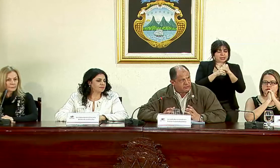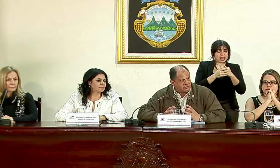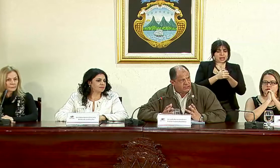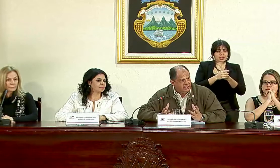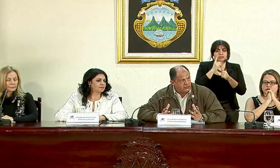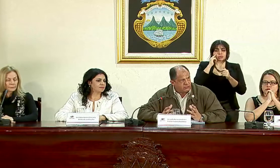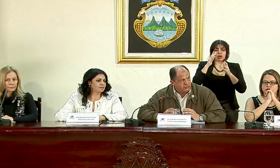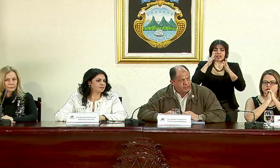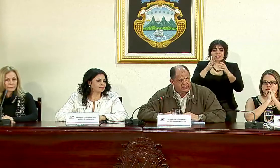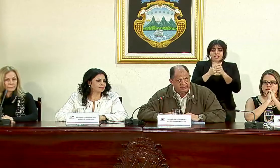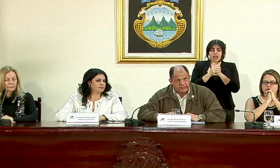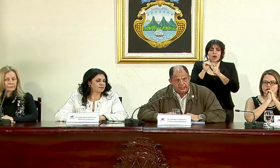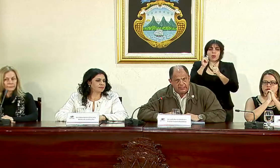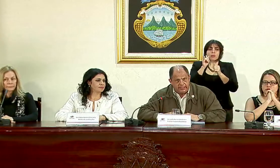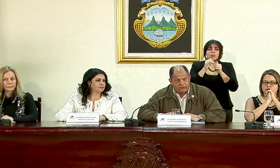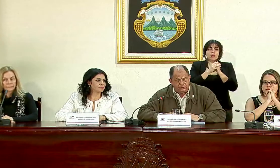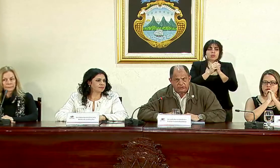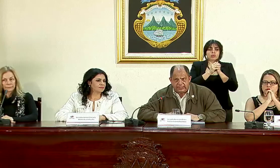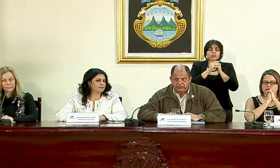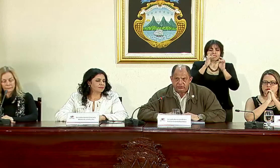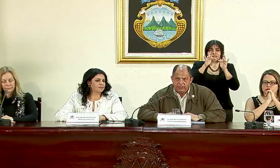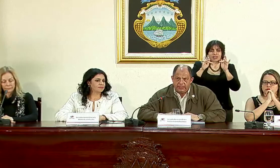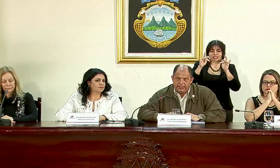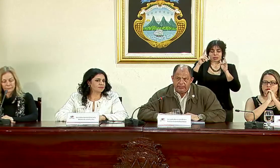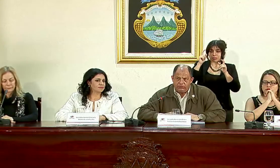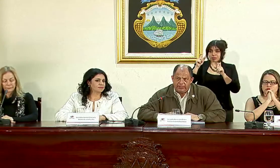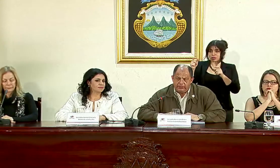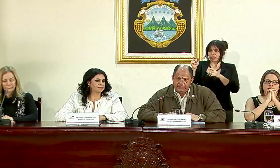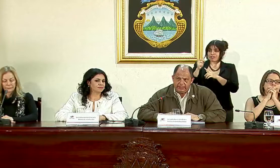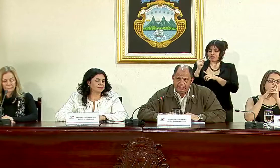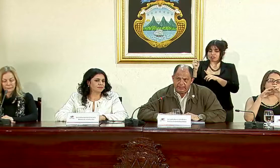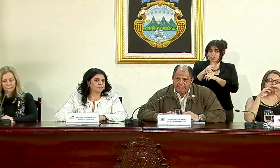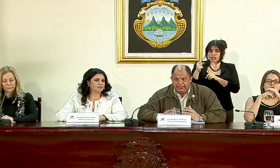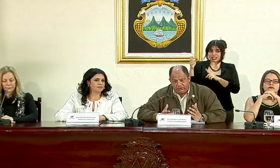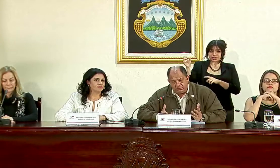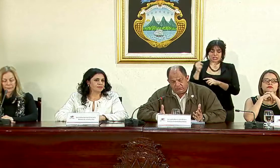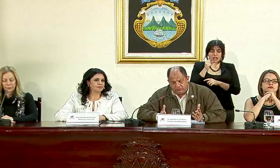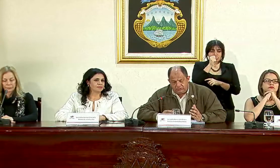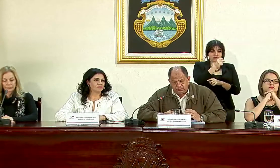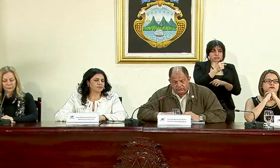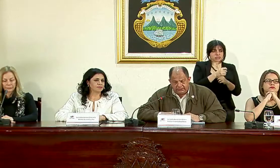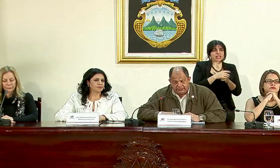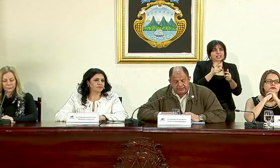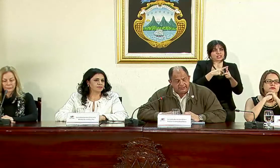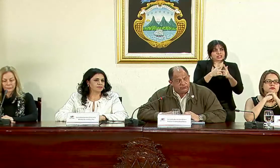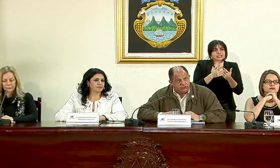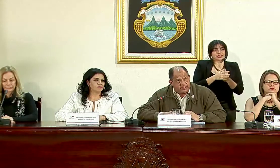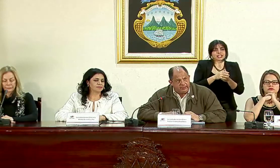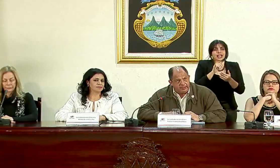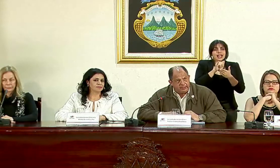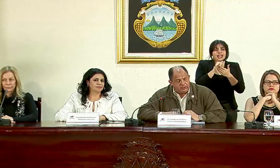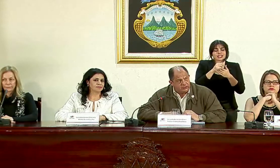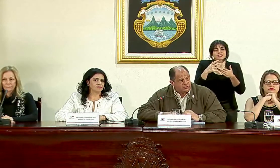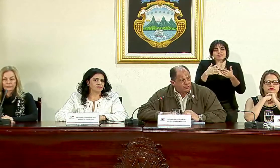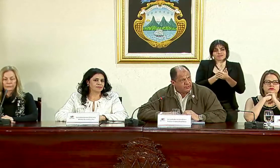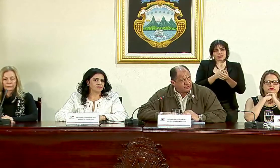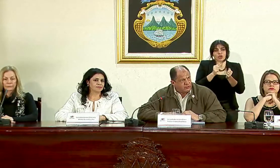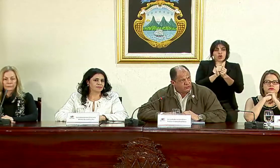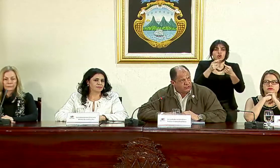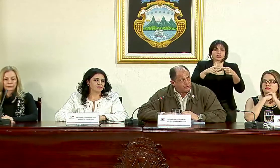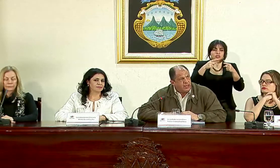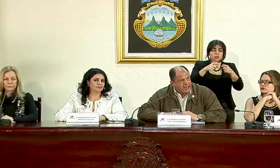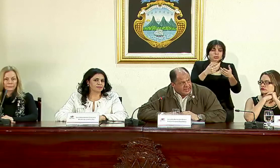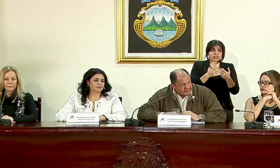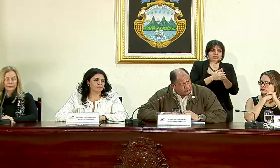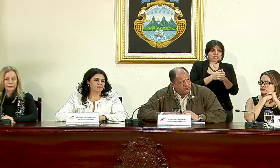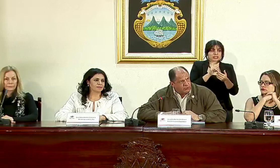vacíos que son llenados con violencia en algunos casos y ello con desafortunadamente con las consecuencias